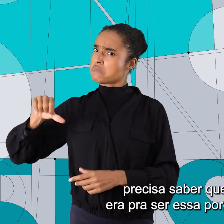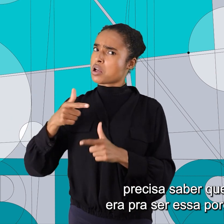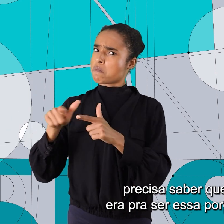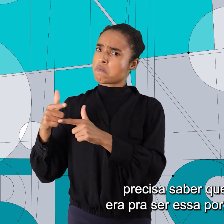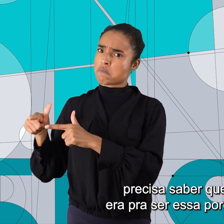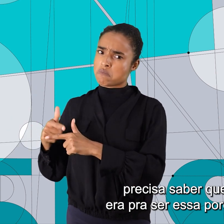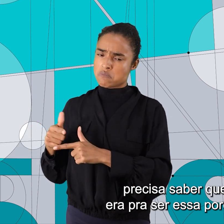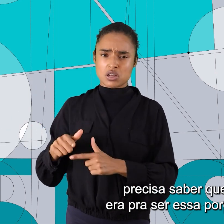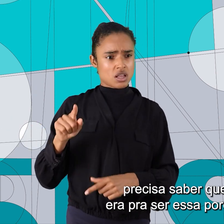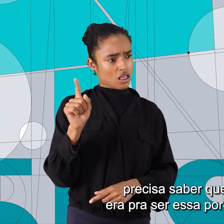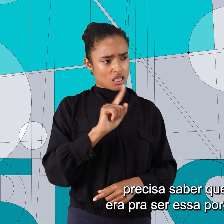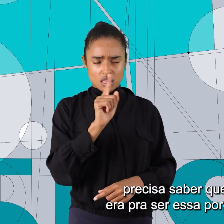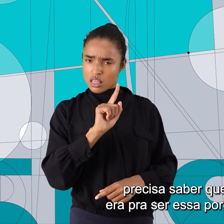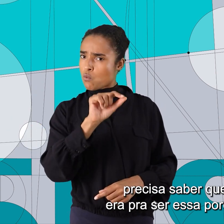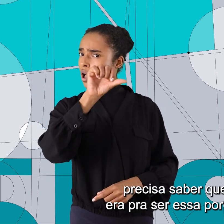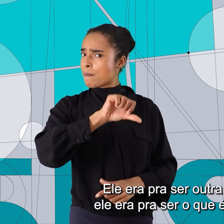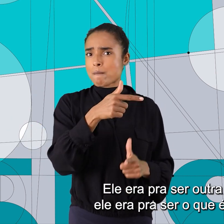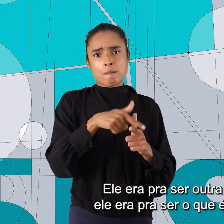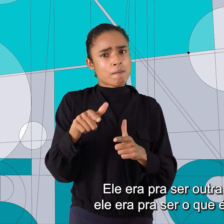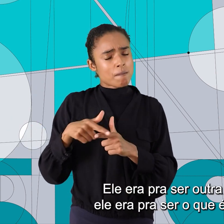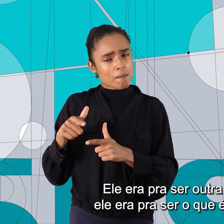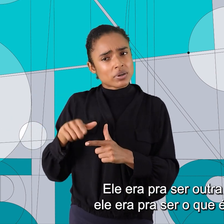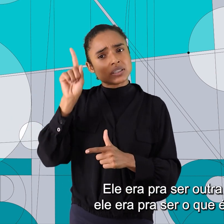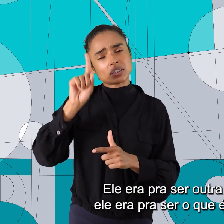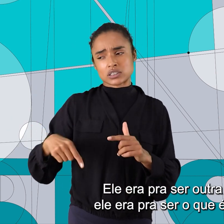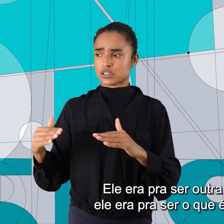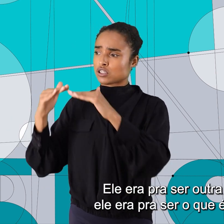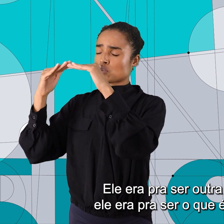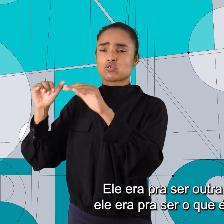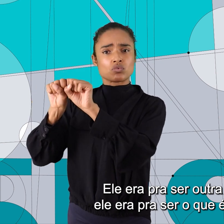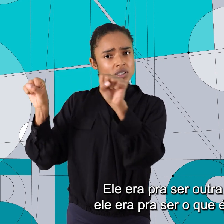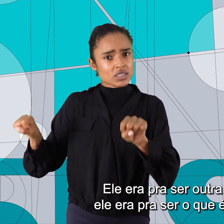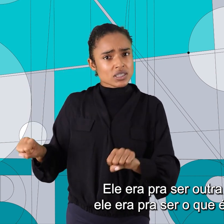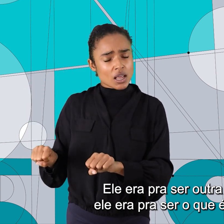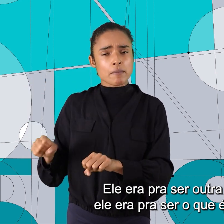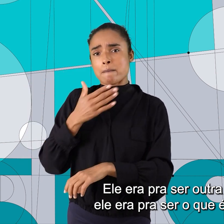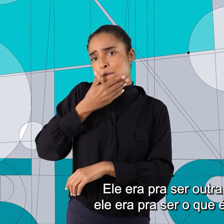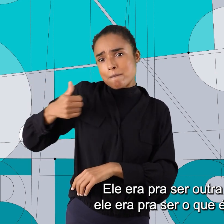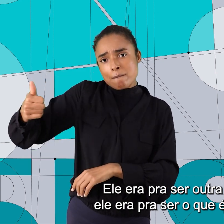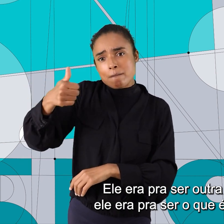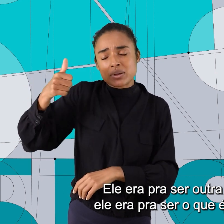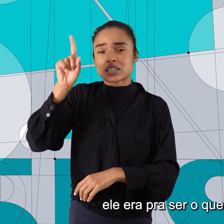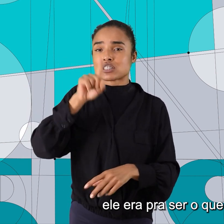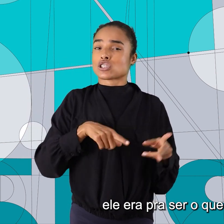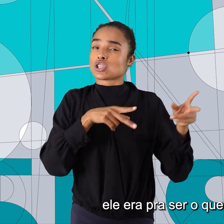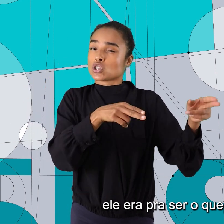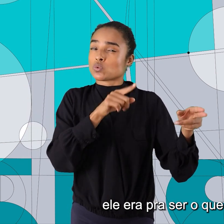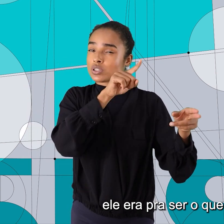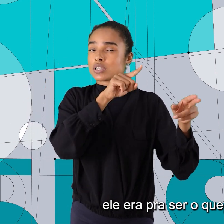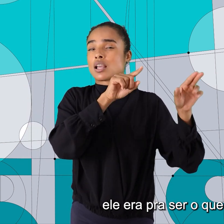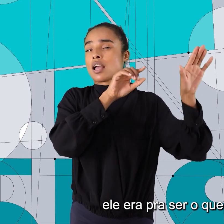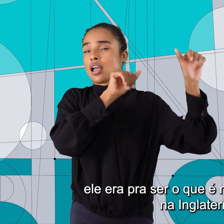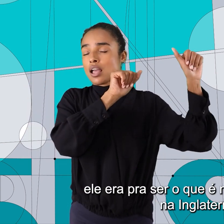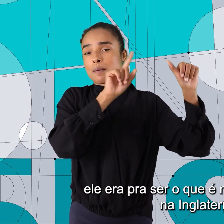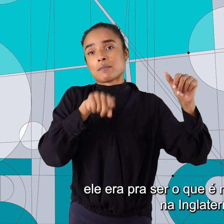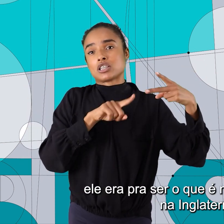precisa saber que ele não era para ser essa porcaria que é. Ele era para ser outra coisa. Ele era para ser o que é na Espanha, ele era para ser o que